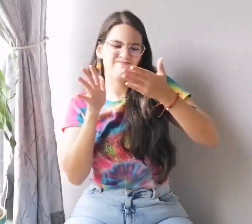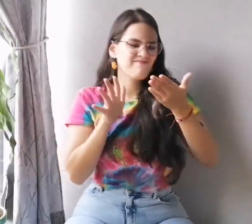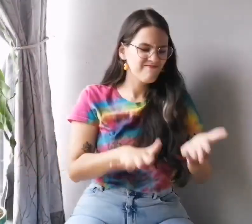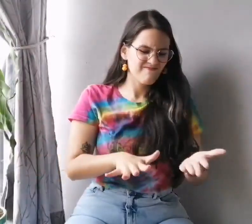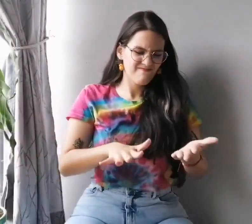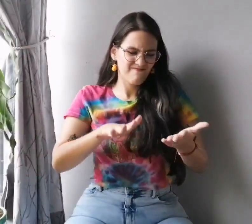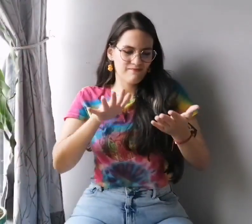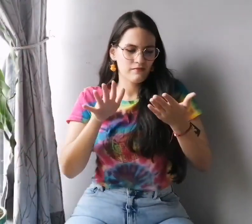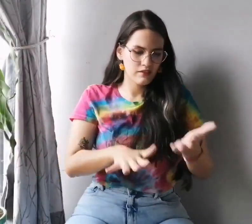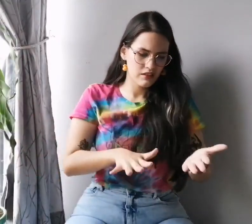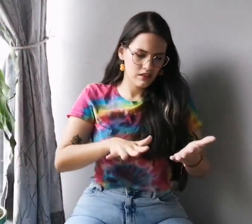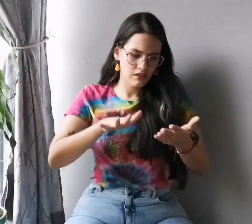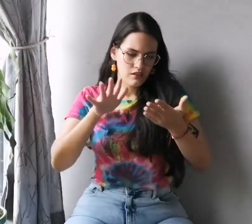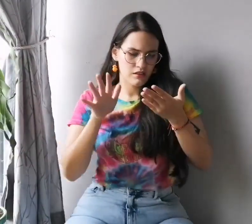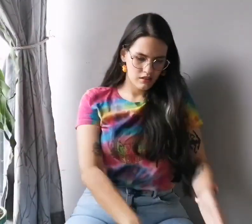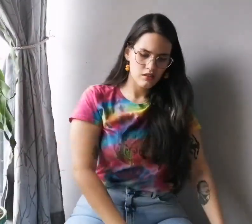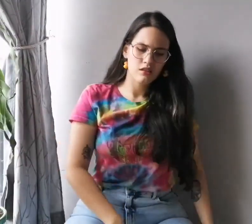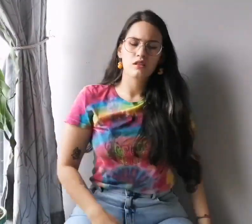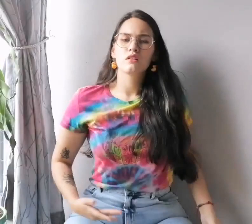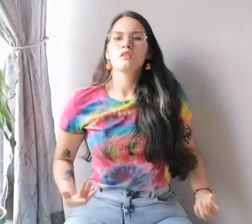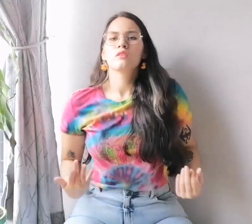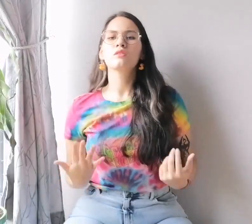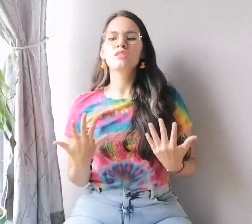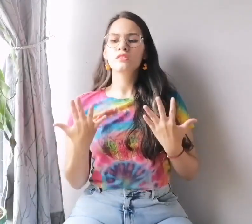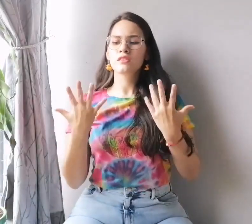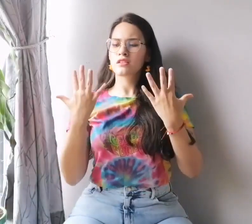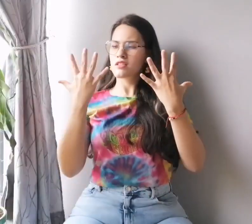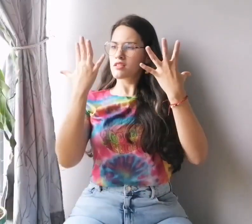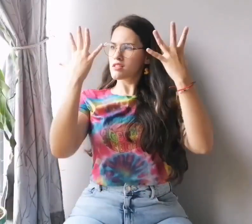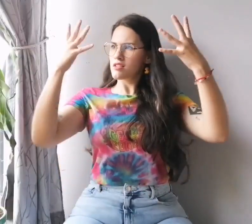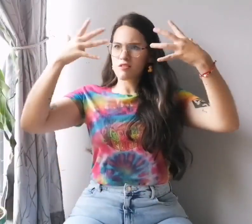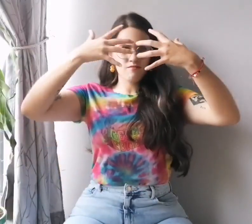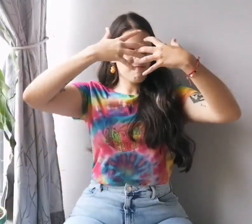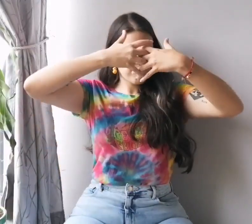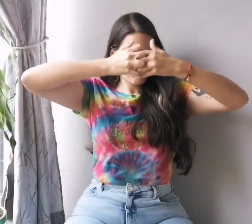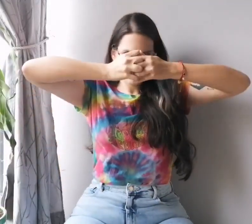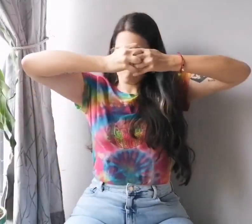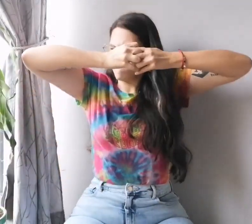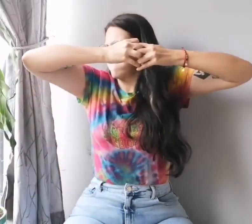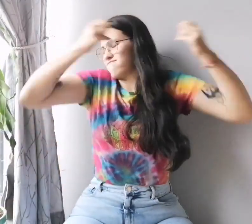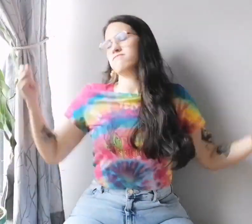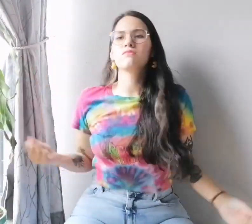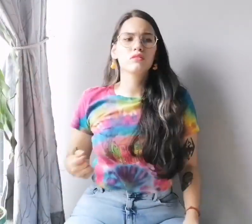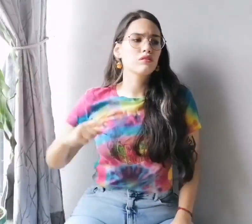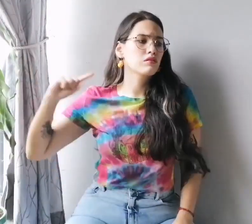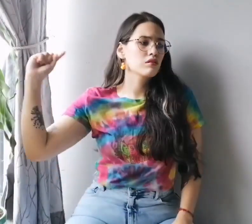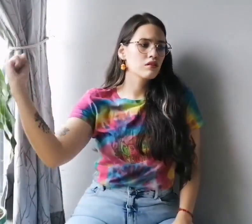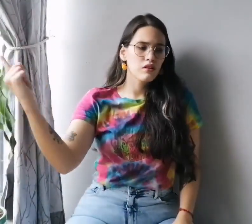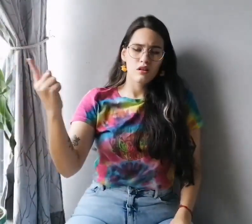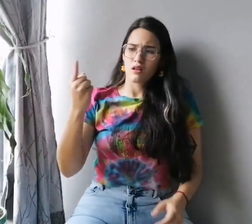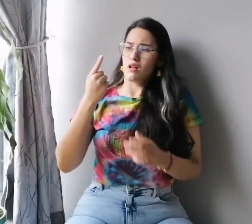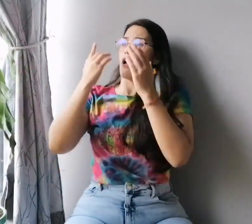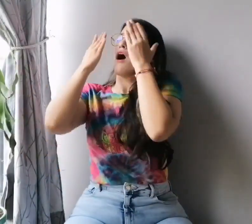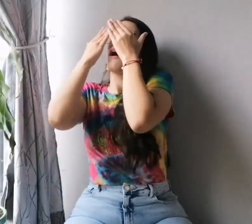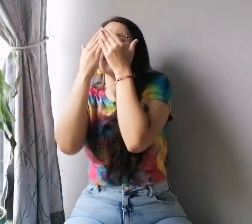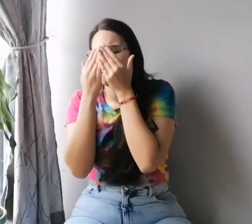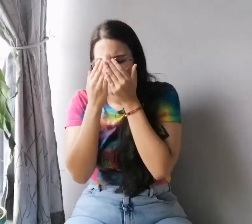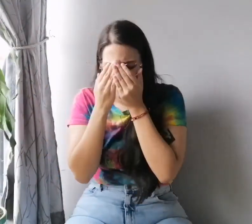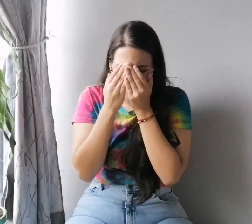feminicida Todo lo incendio, yo todo lo rojo Si un día algún fulano